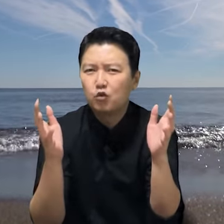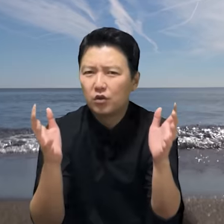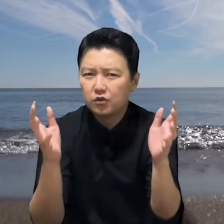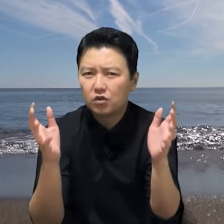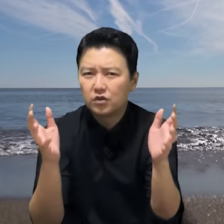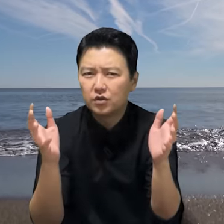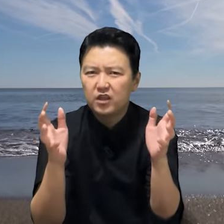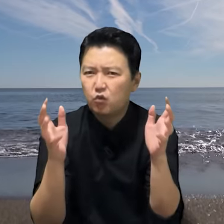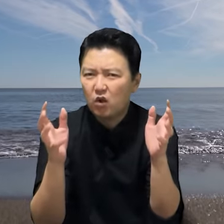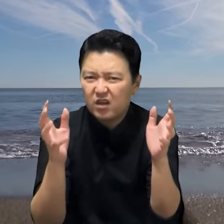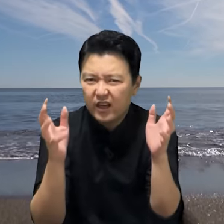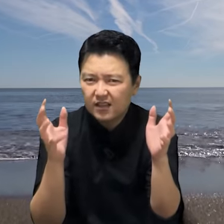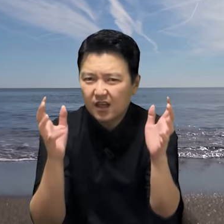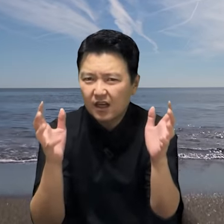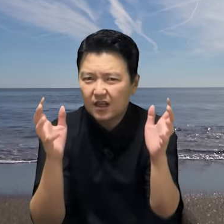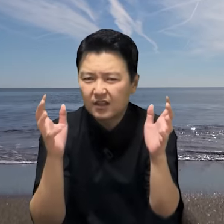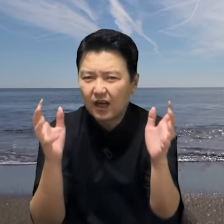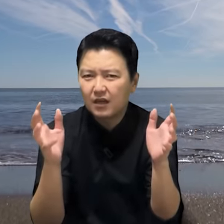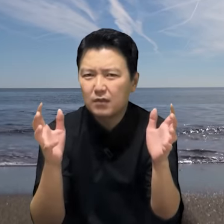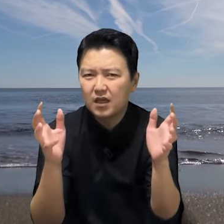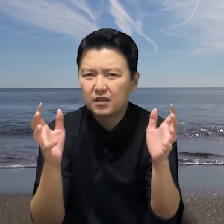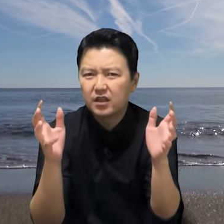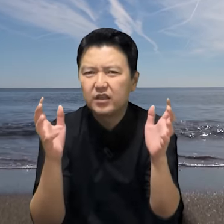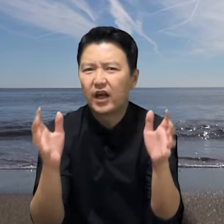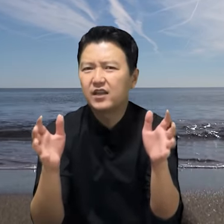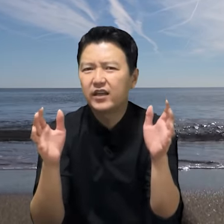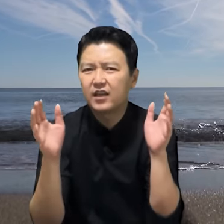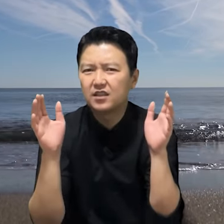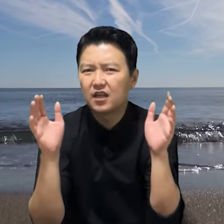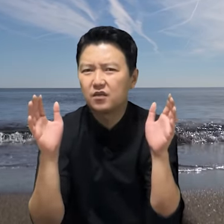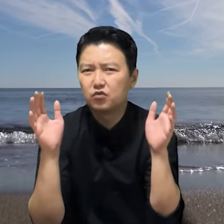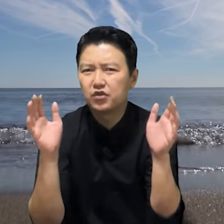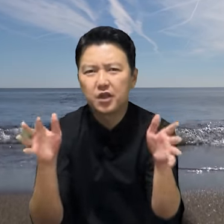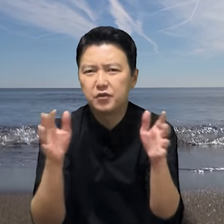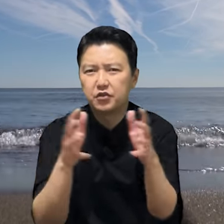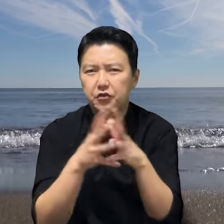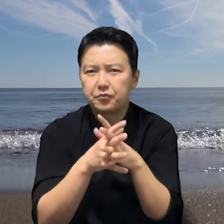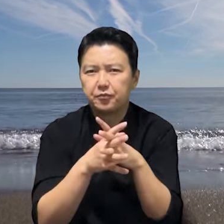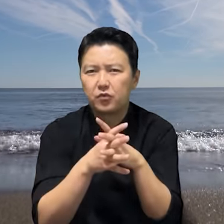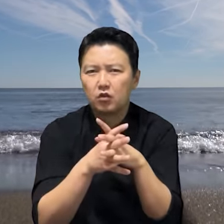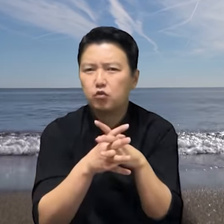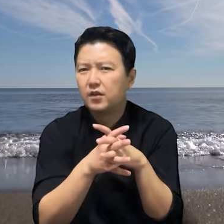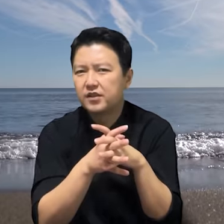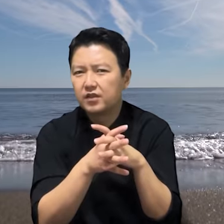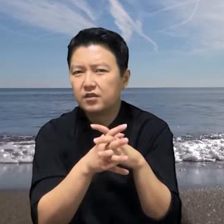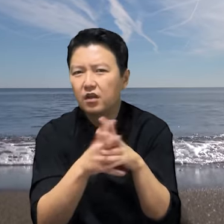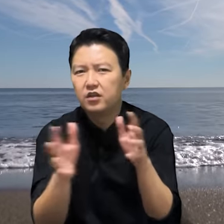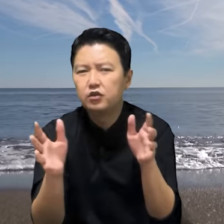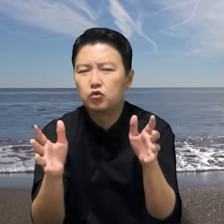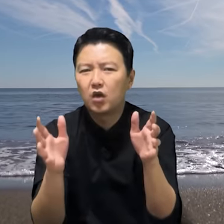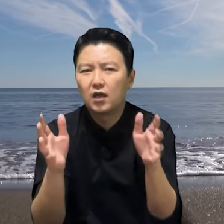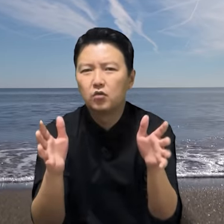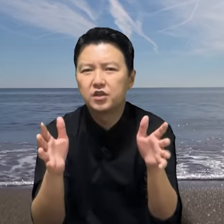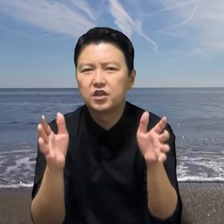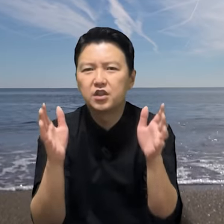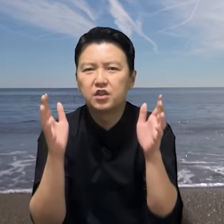권총은 이 원래 사악한 악마한테 날개까지 달아준 셈이죠. 두번째는 룰리중과 허원칭이